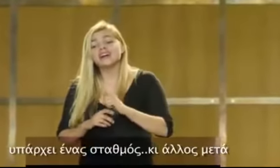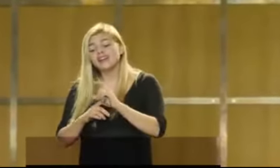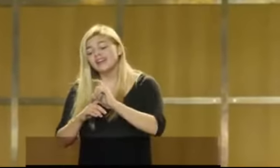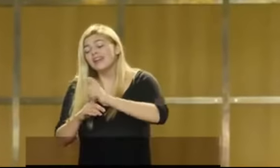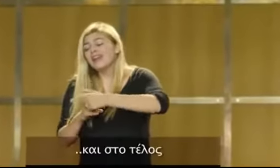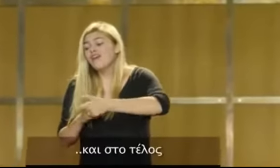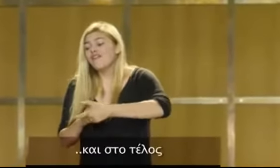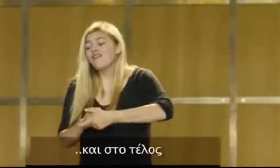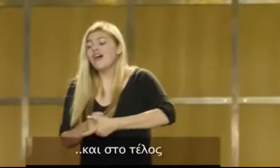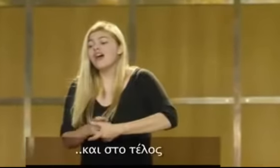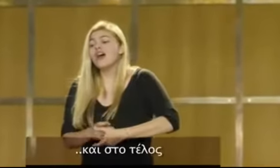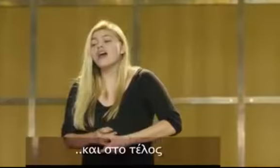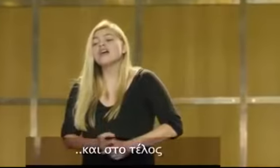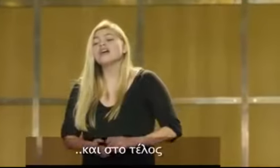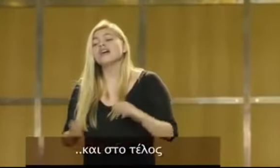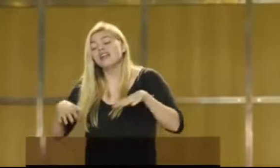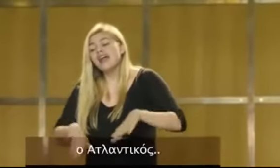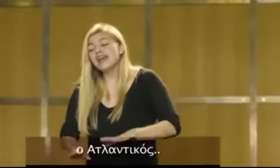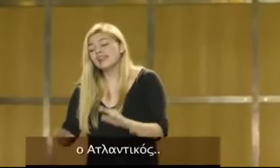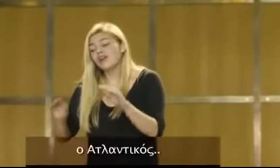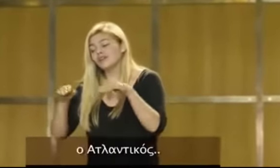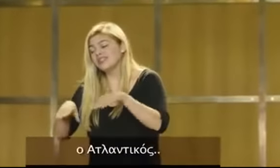Et enfin L'Atlantique